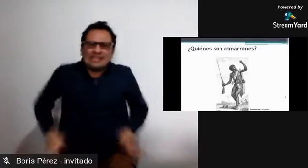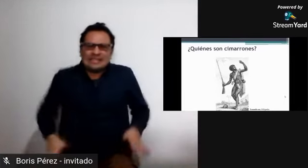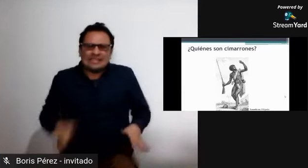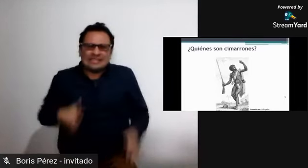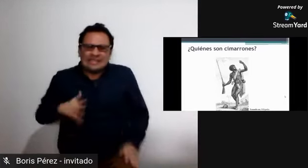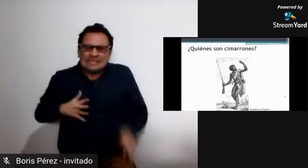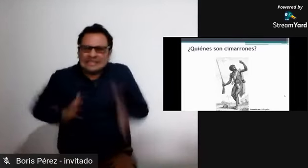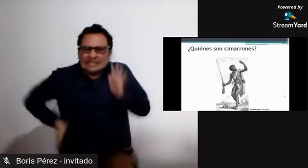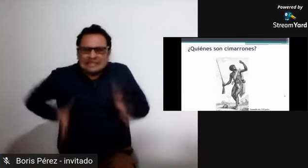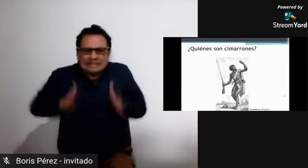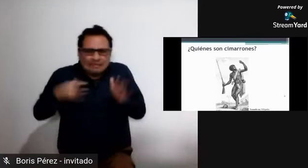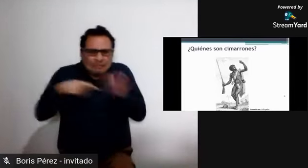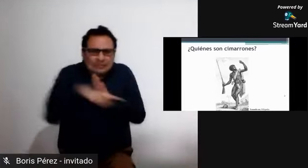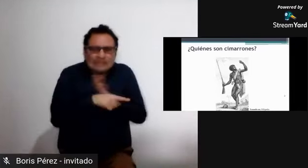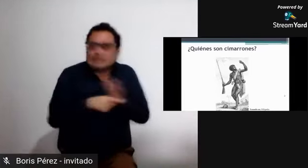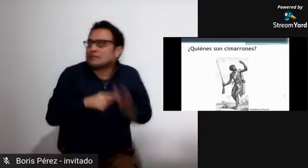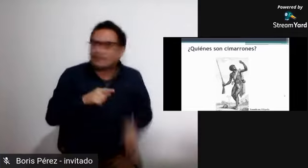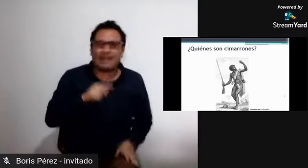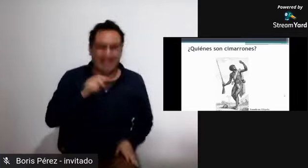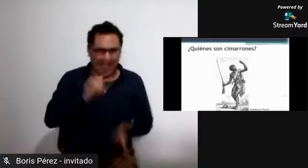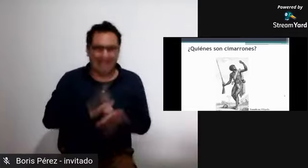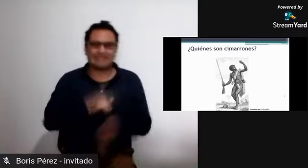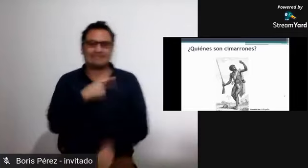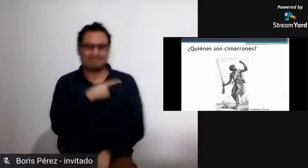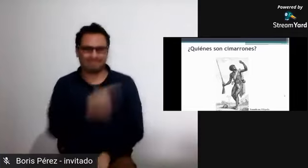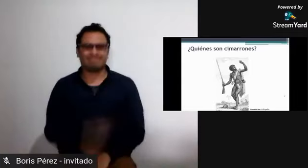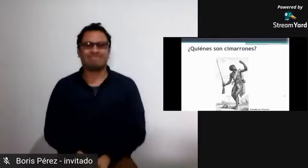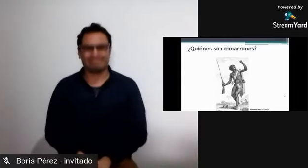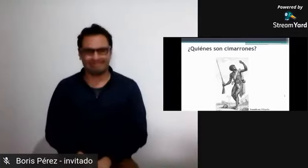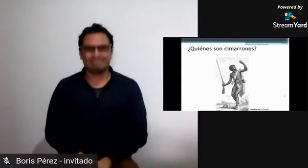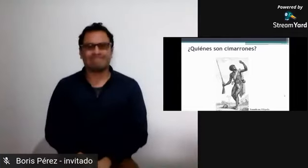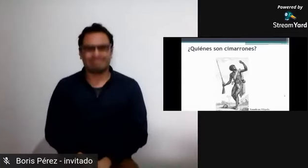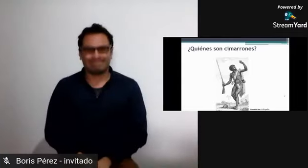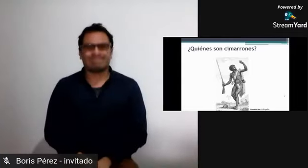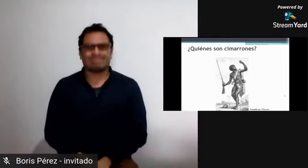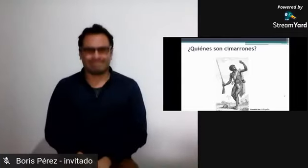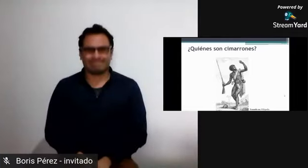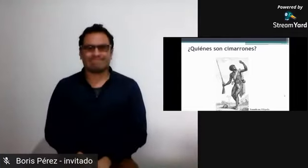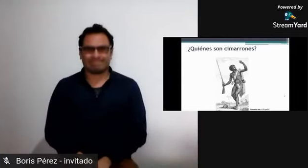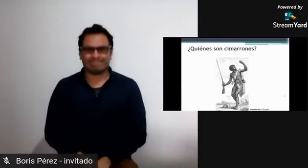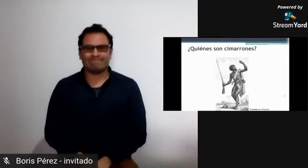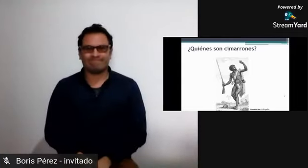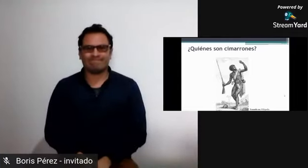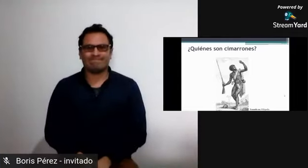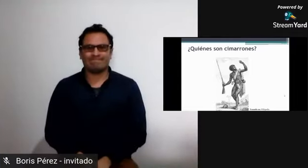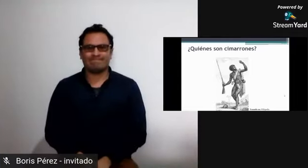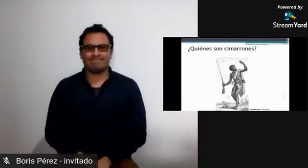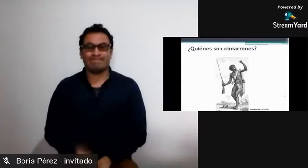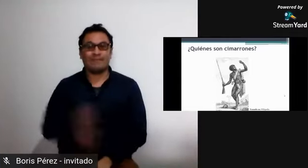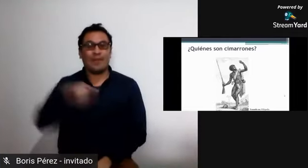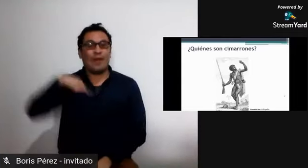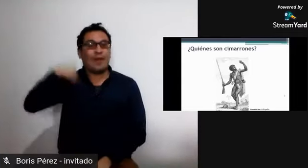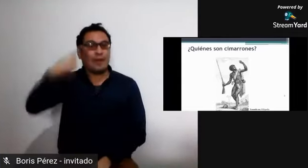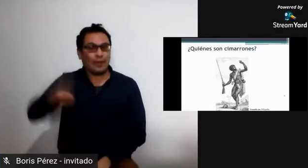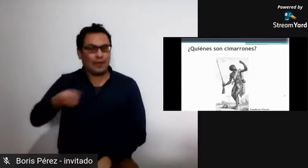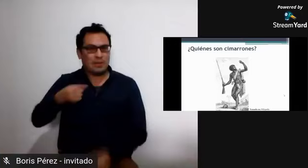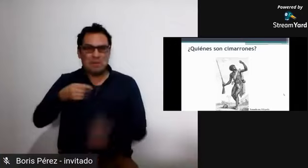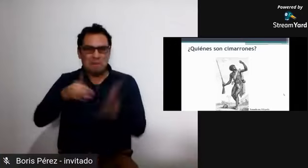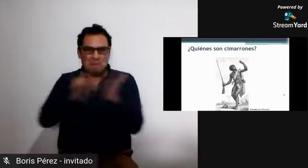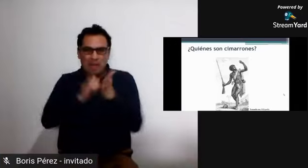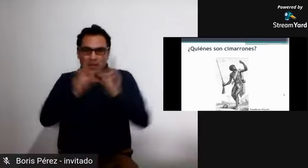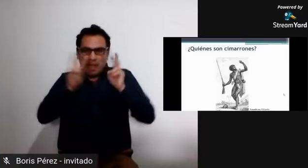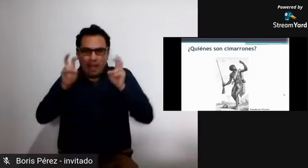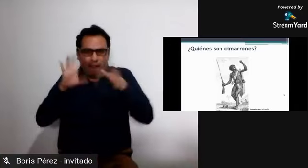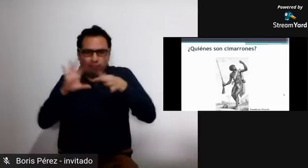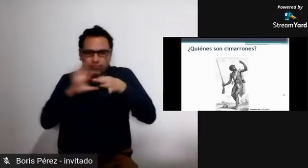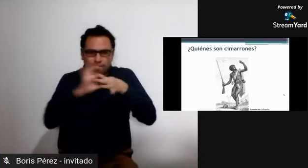Entonces, aquí vemos una imagen que los representa llevando objetos y buscando huir de ese sometimiento.